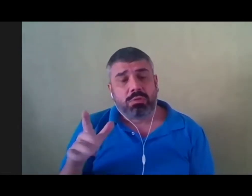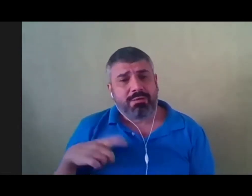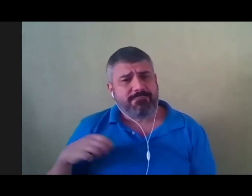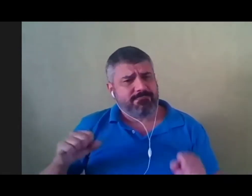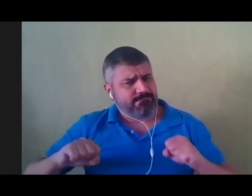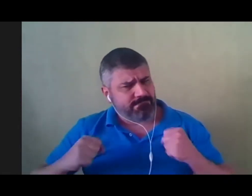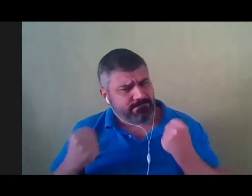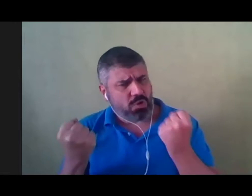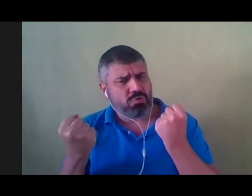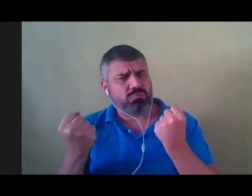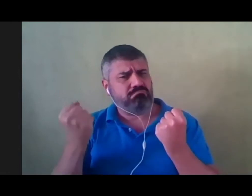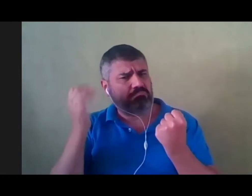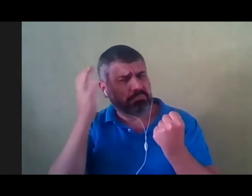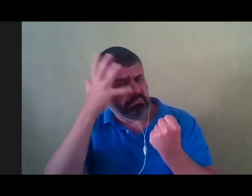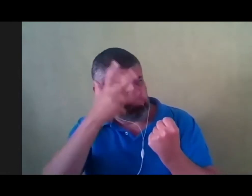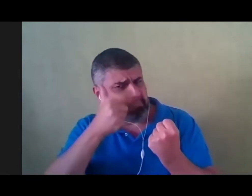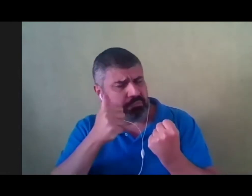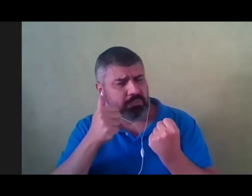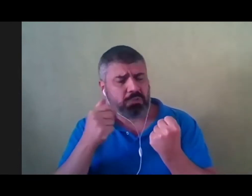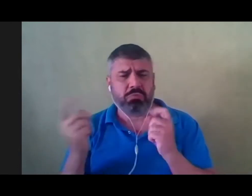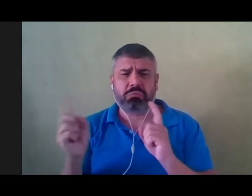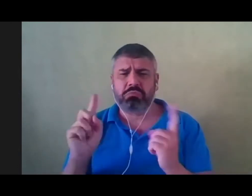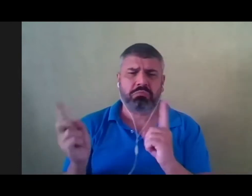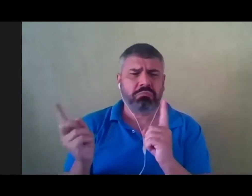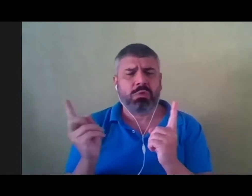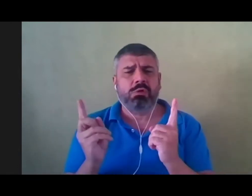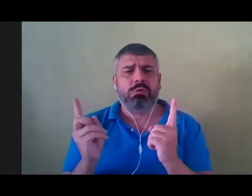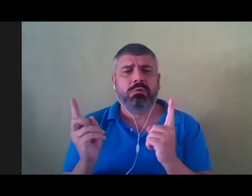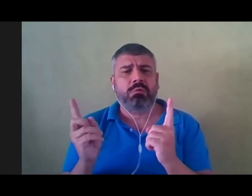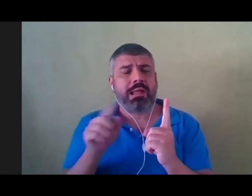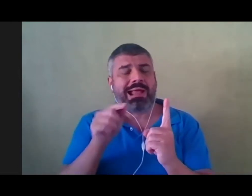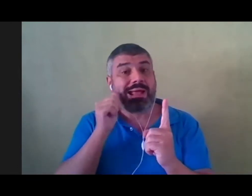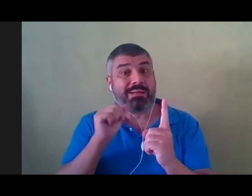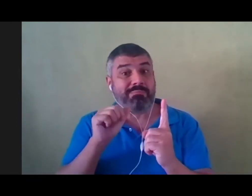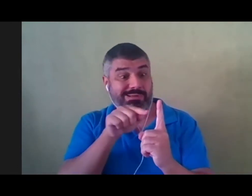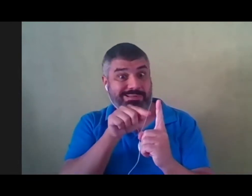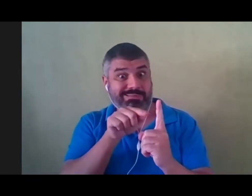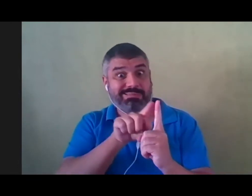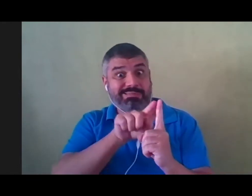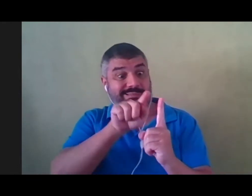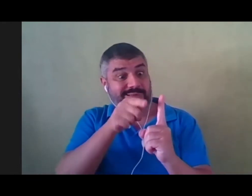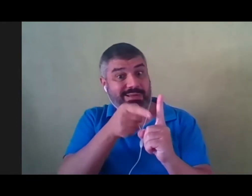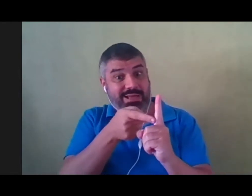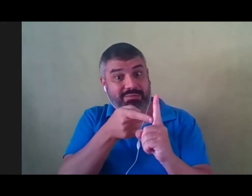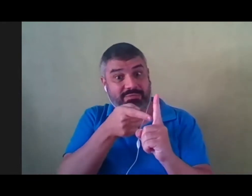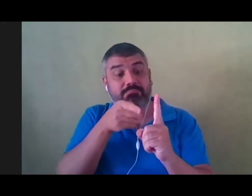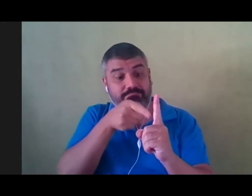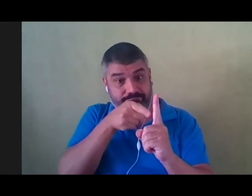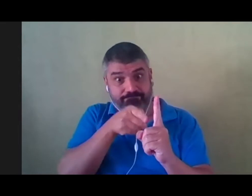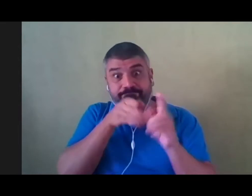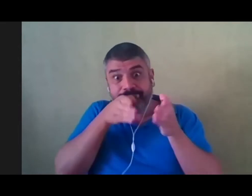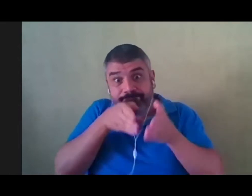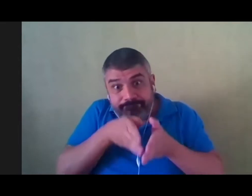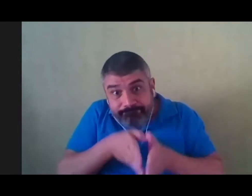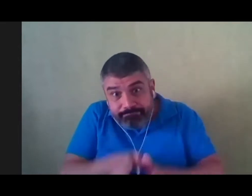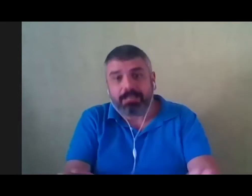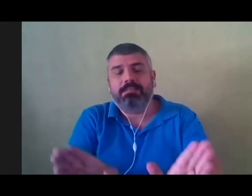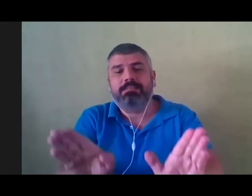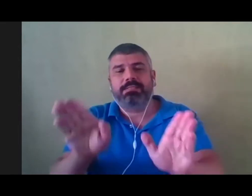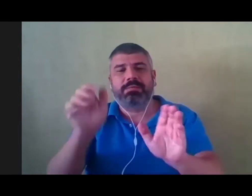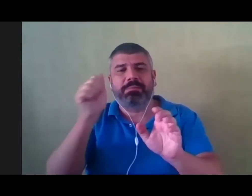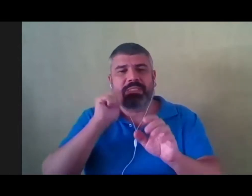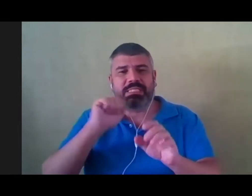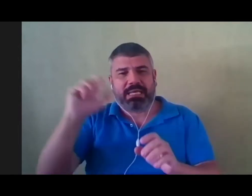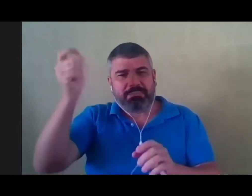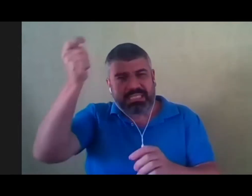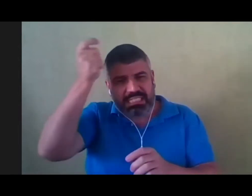casal de rei e rainha engravidou-se e nasceu uma princesa, tão bela, tão forte e guerreira